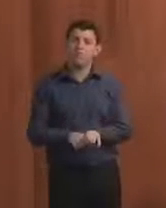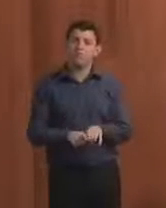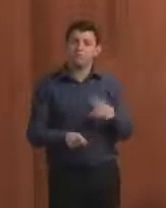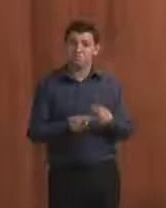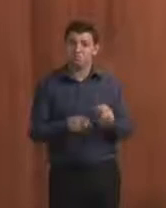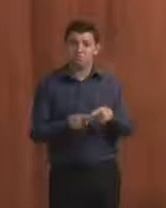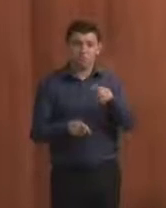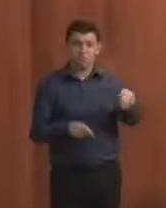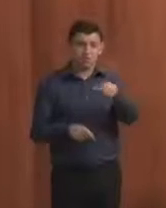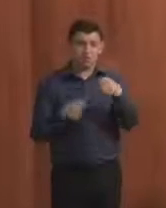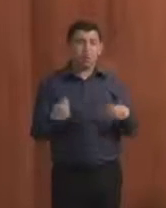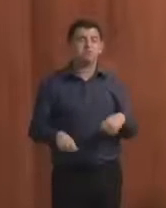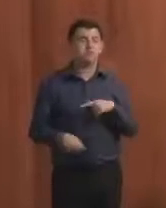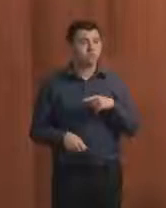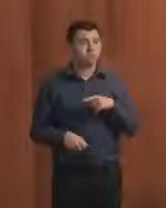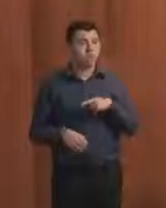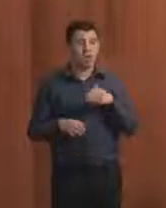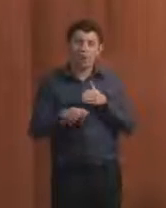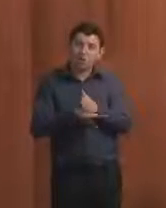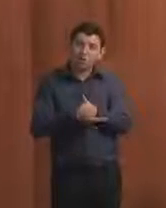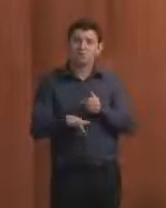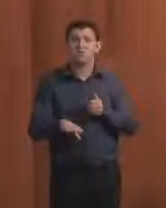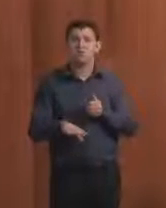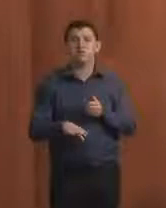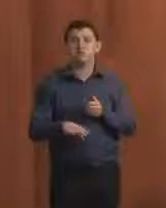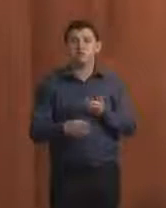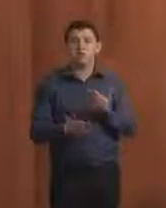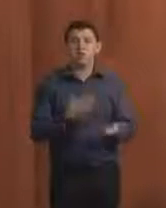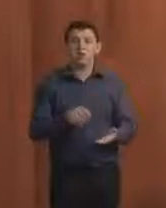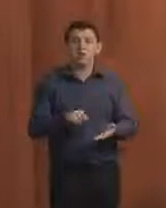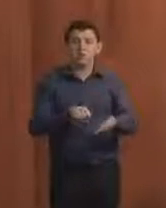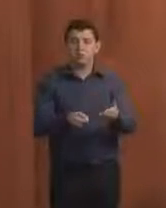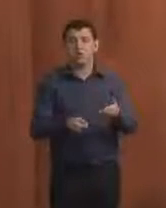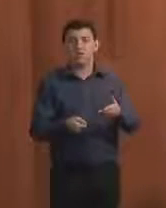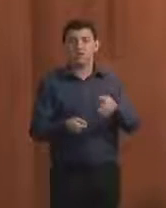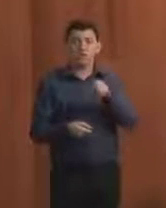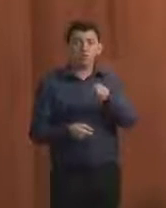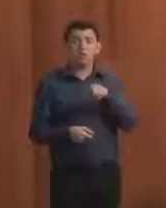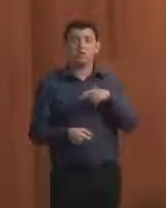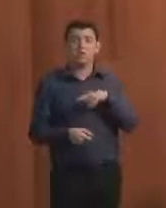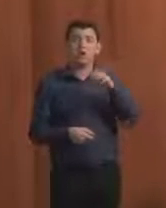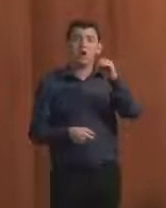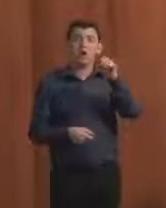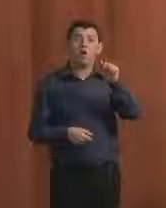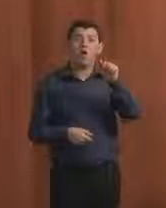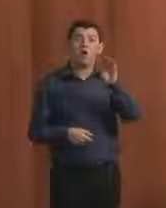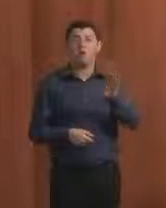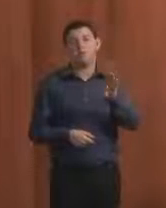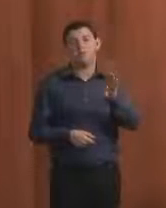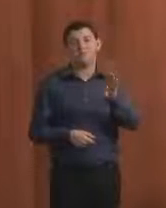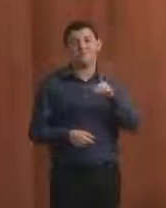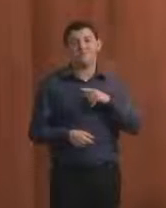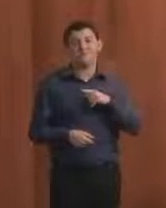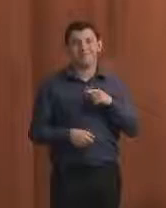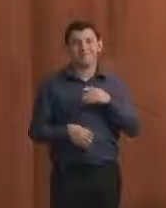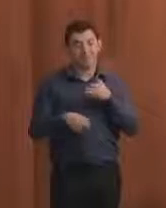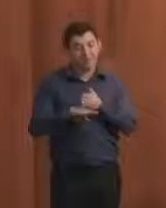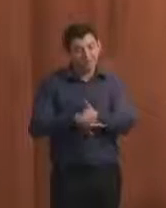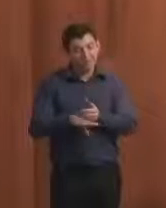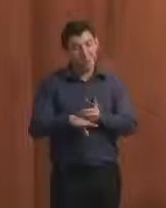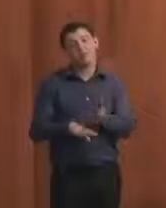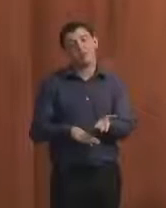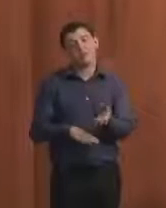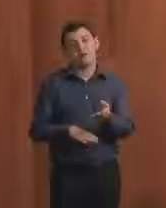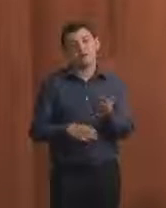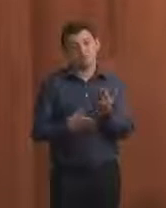você precisa de uma chave de acesso, e você precisa ser TOAB para ter acesso a esses processos. Então, se